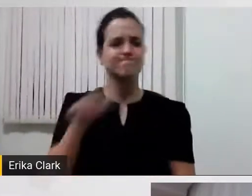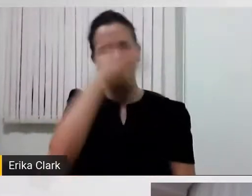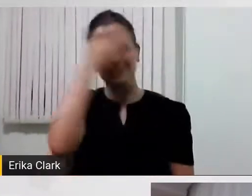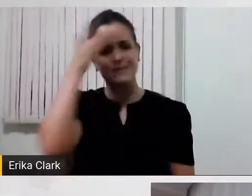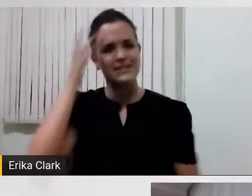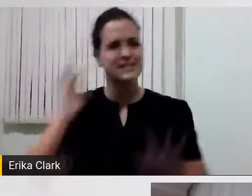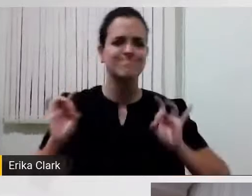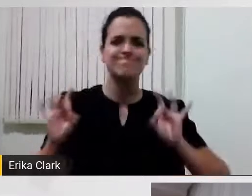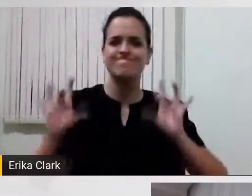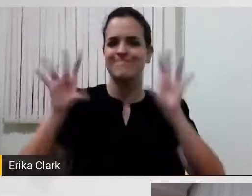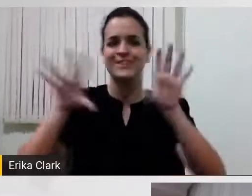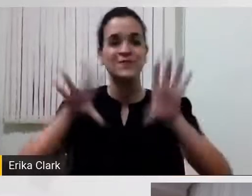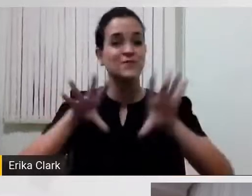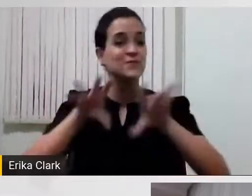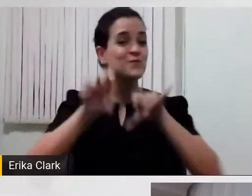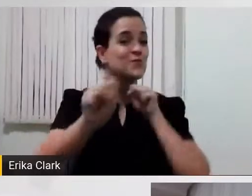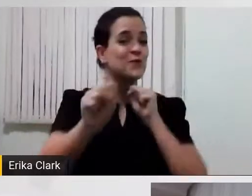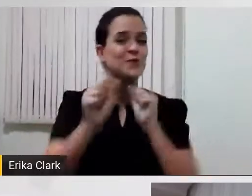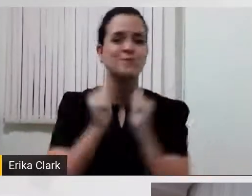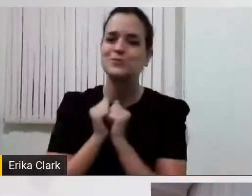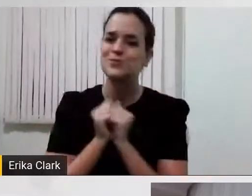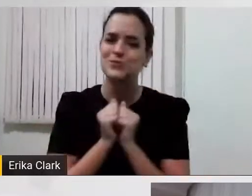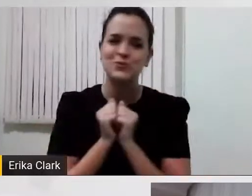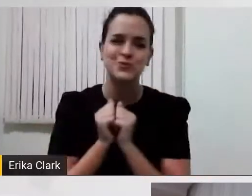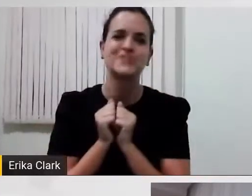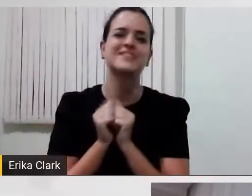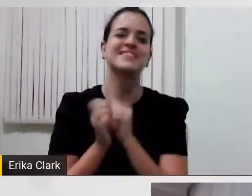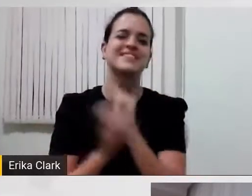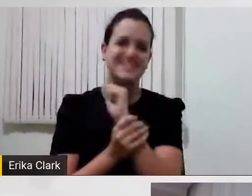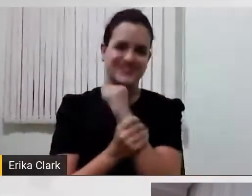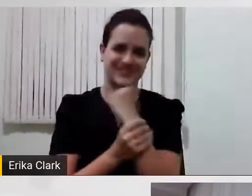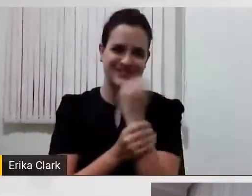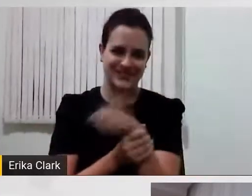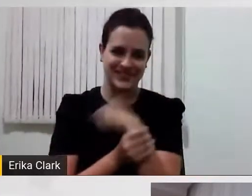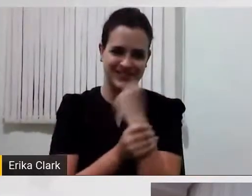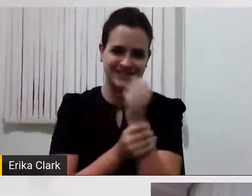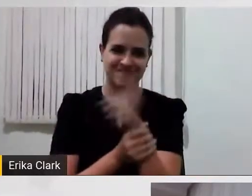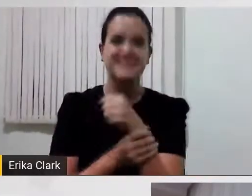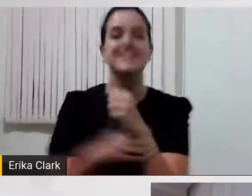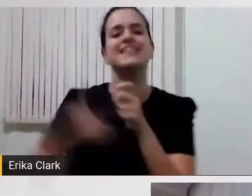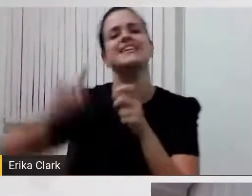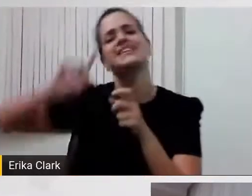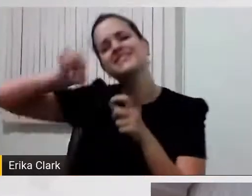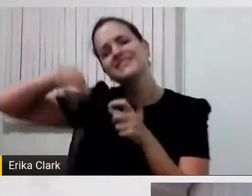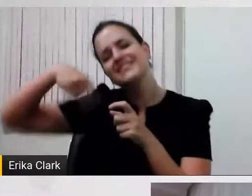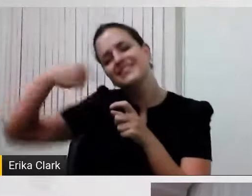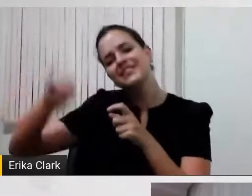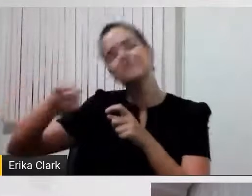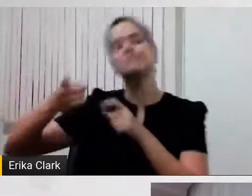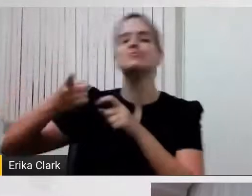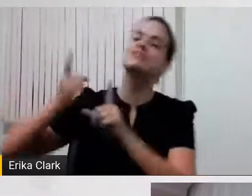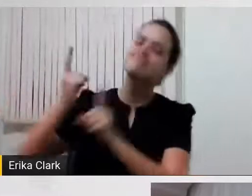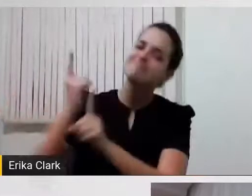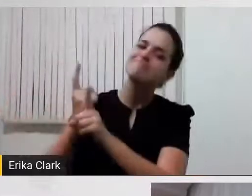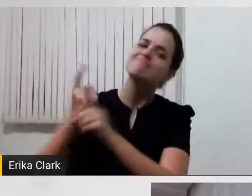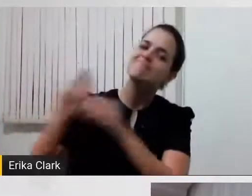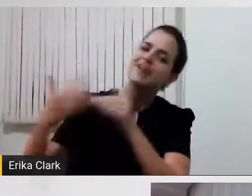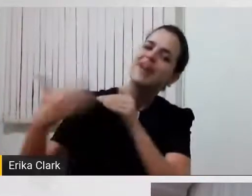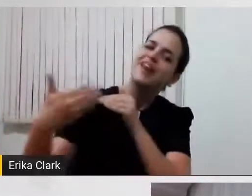formamos juntas na Faculdade de Fisioterapia, mas ao longo do tempo também nós fomos nos encontrando e nós